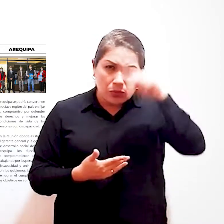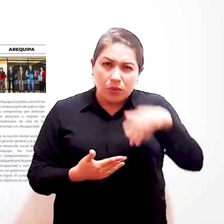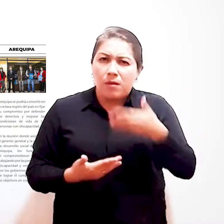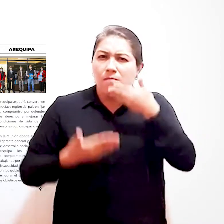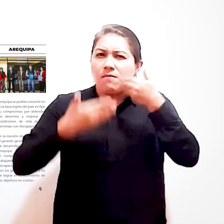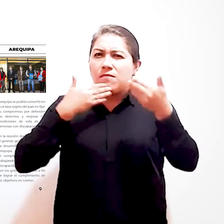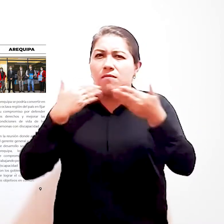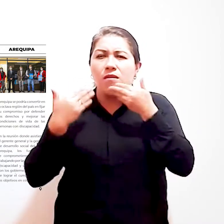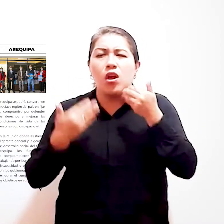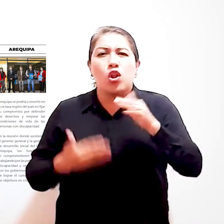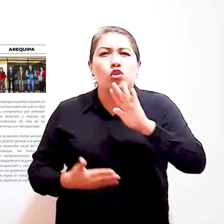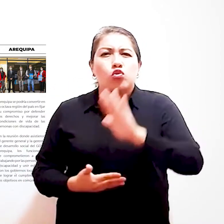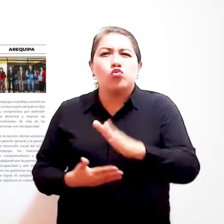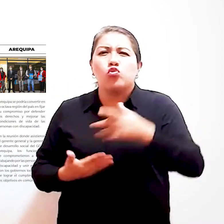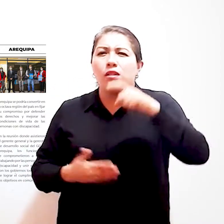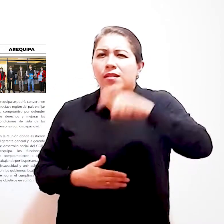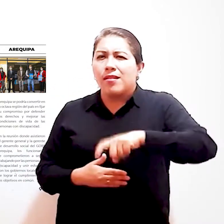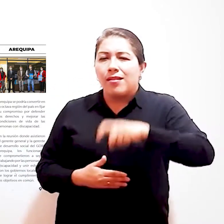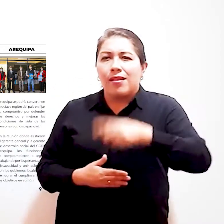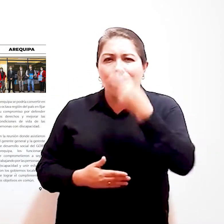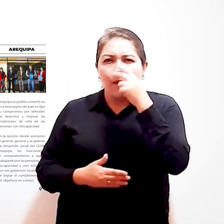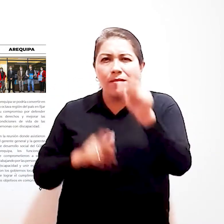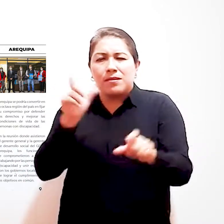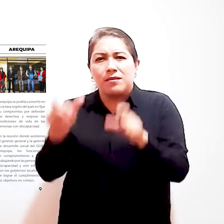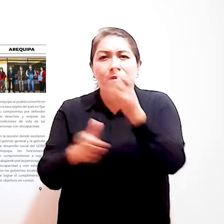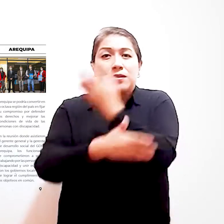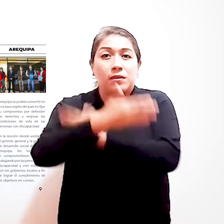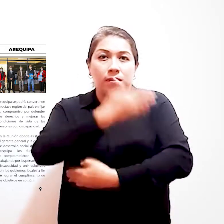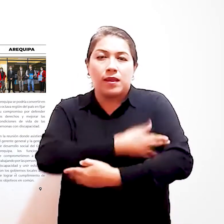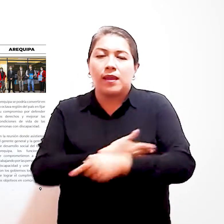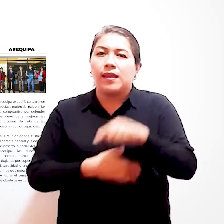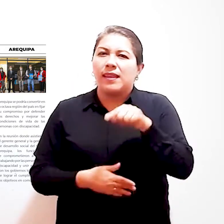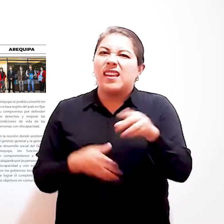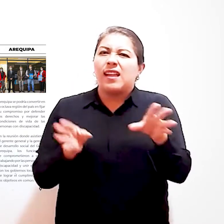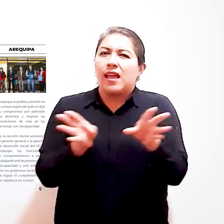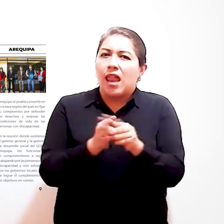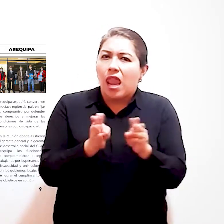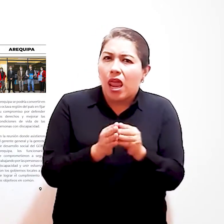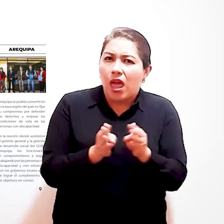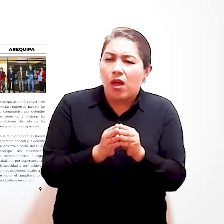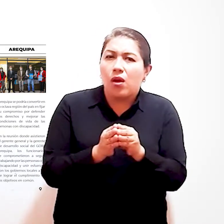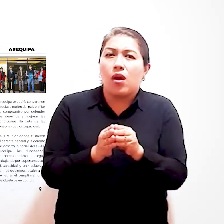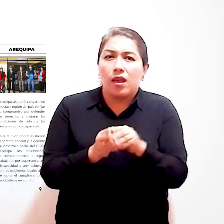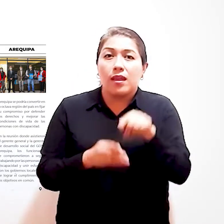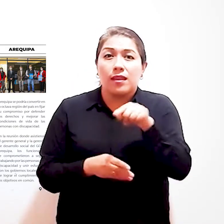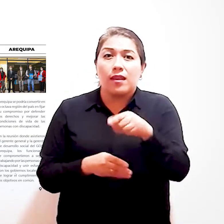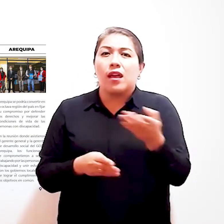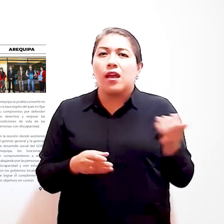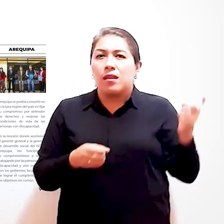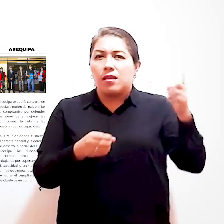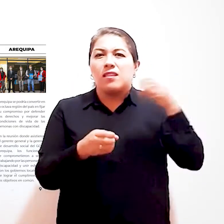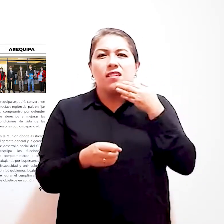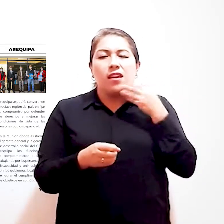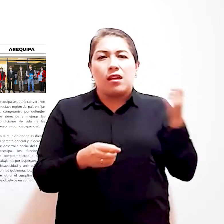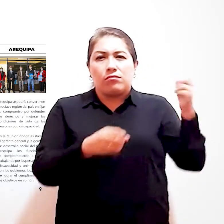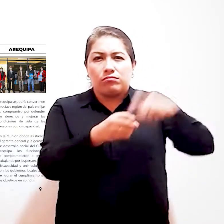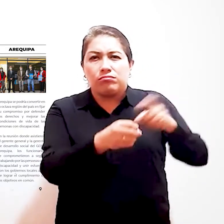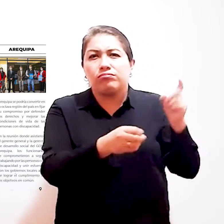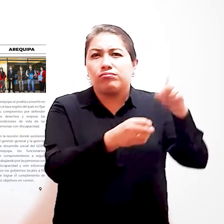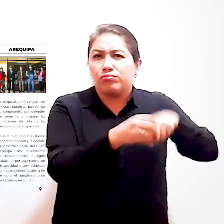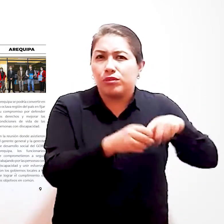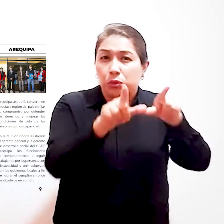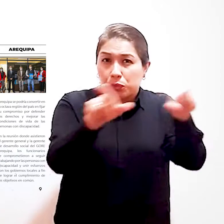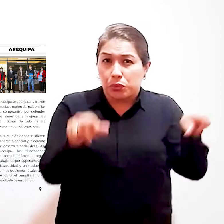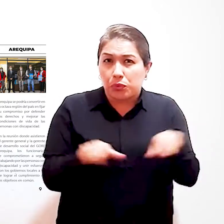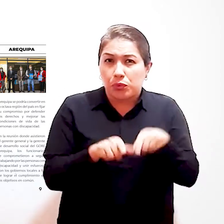compromiso por defender los derechos y mejorar las condiciones de las personas con discapacidad En la reunión, donde asistieron el gerente